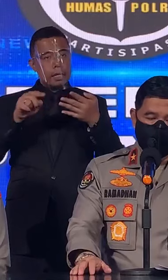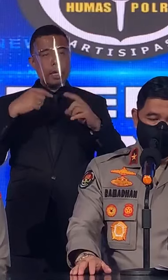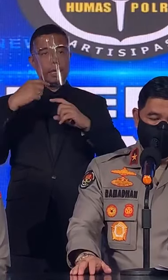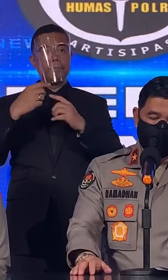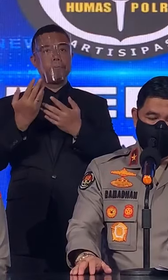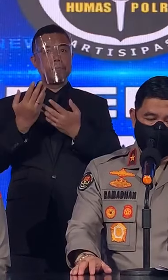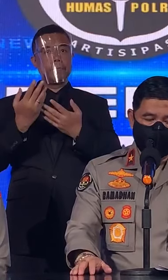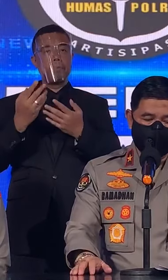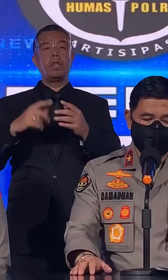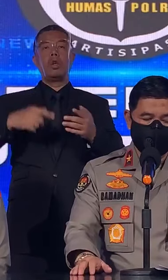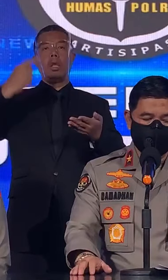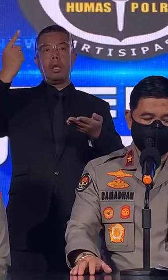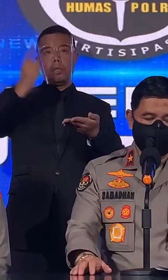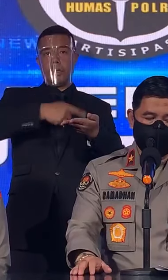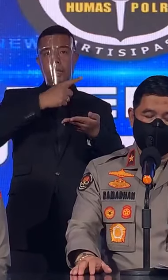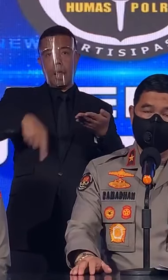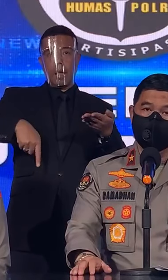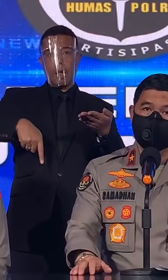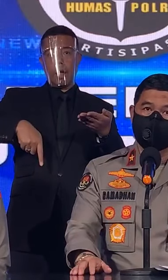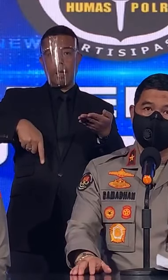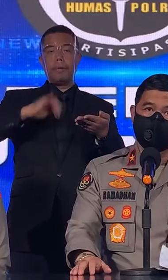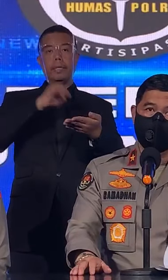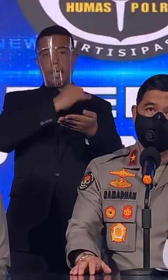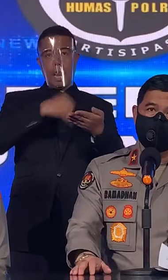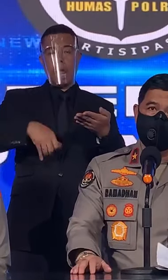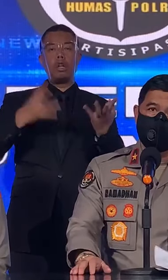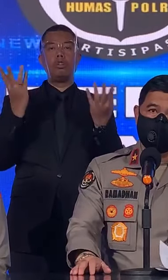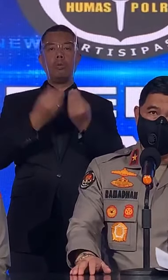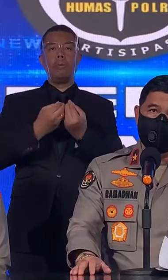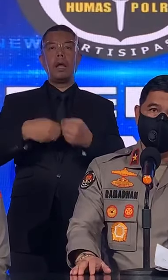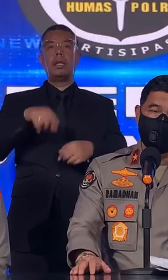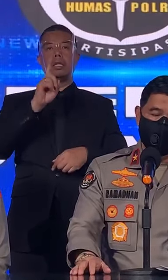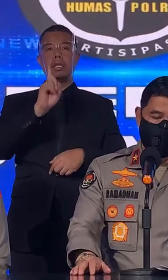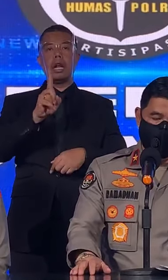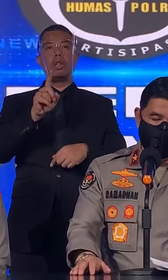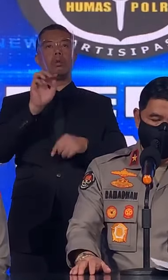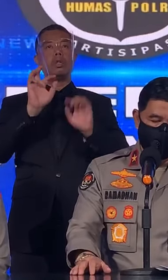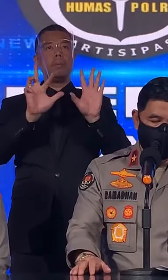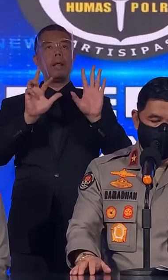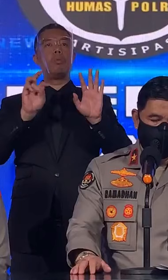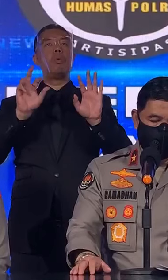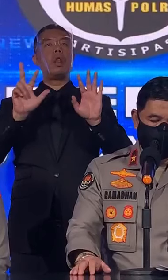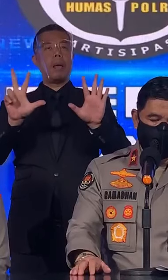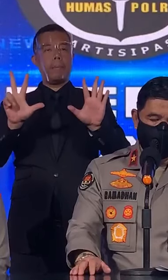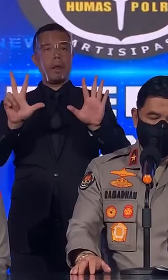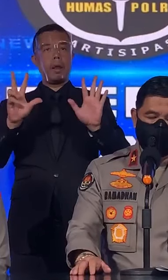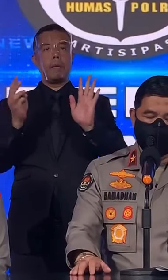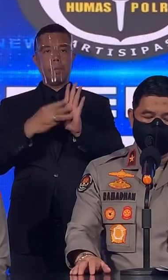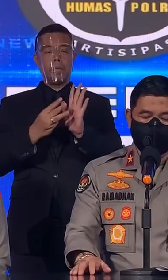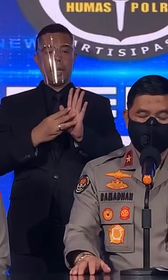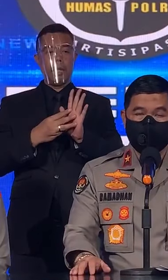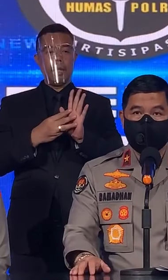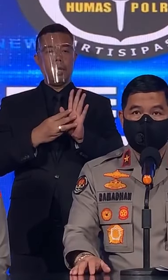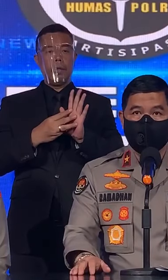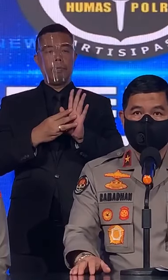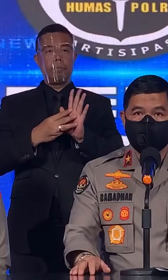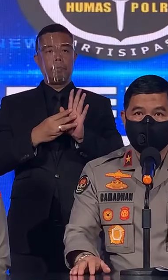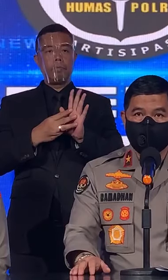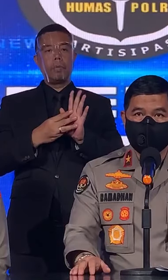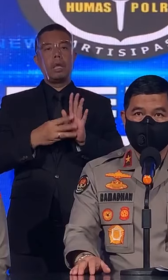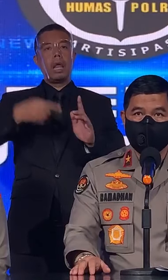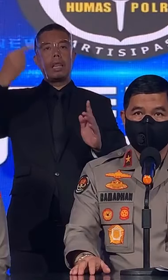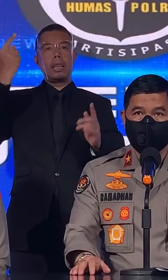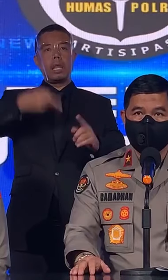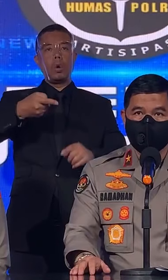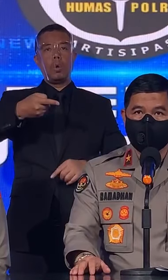penindakan tilang sebanyak 198 kejadian dan